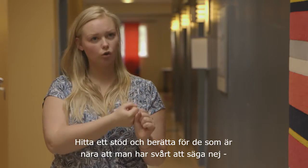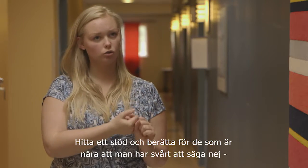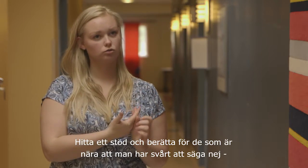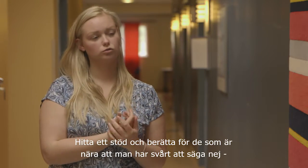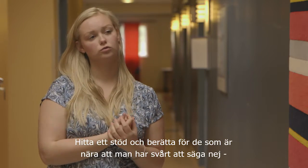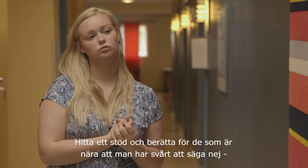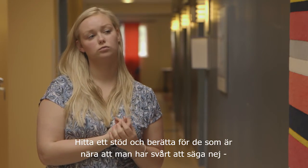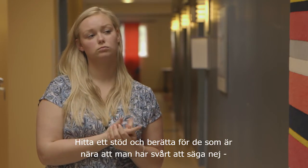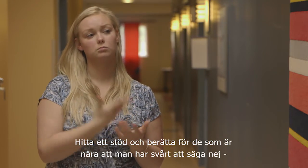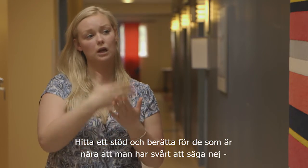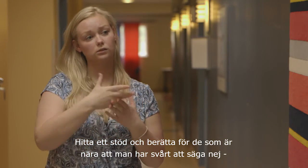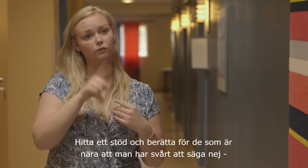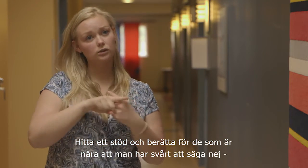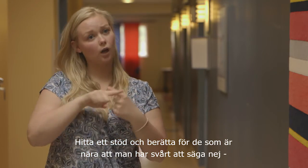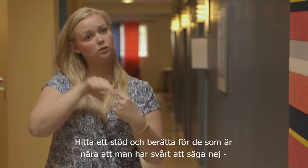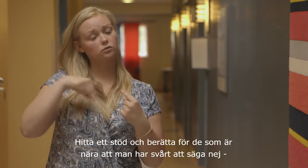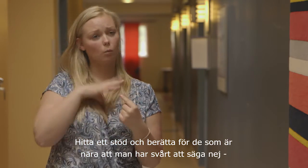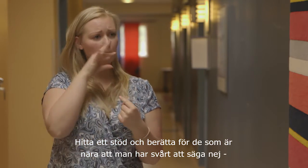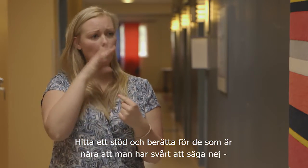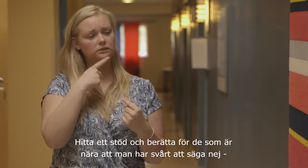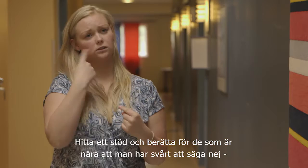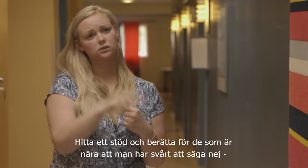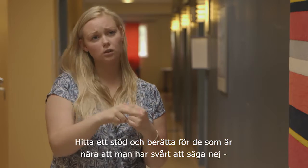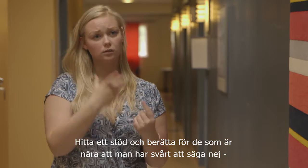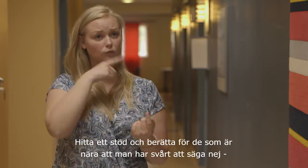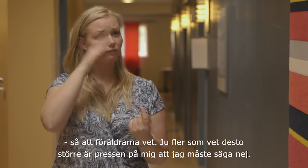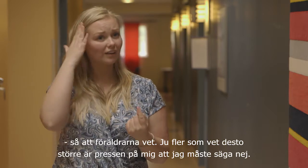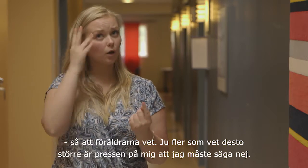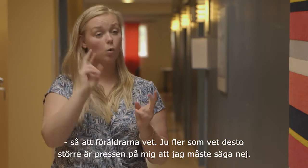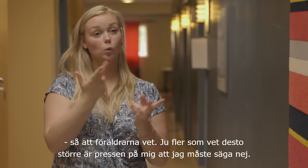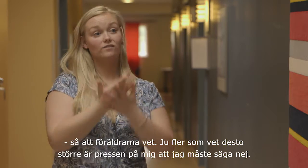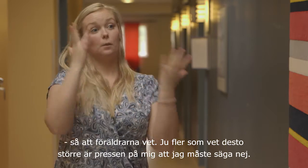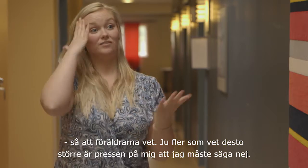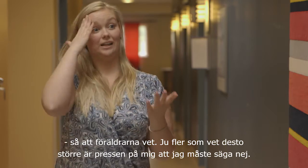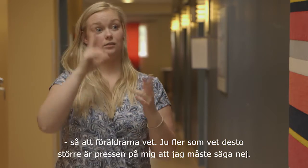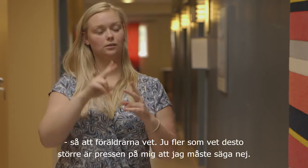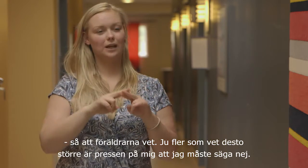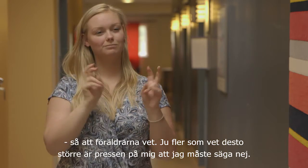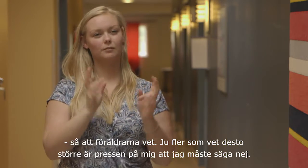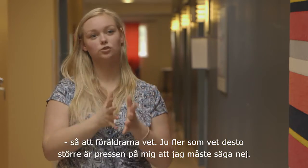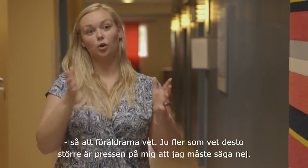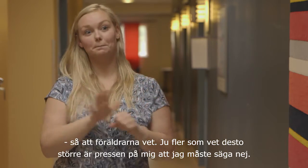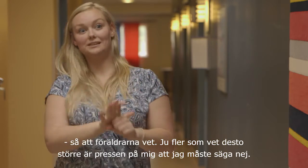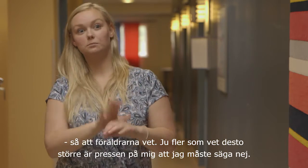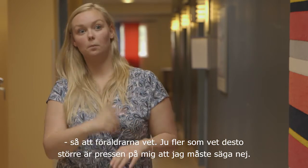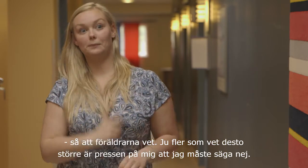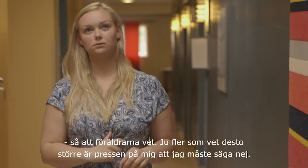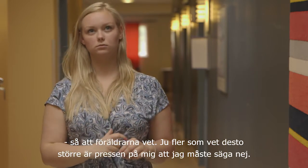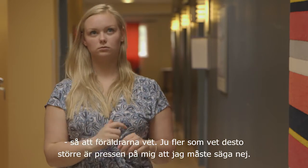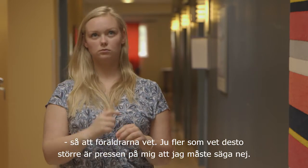Hitta ett stöd och berätta för dem som är nära att man har svårt att säga nej, så att föräldrarna vet. Ju fler som vet det, så större är pressen på mig att jag måste